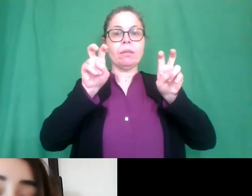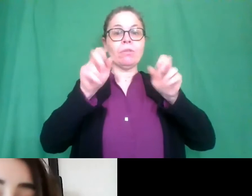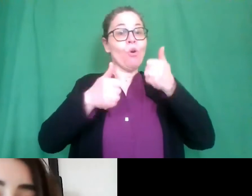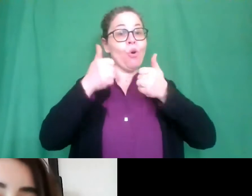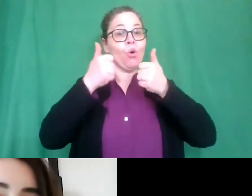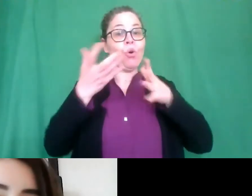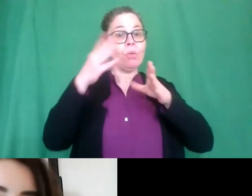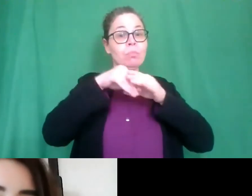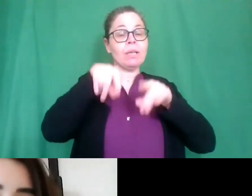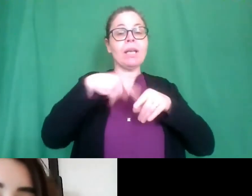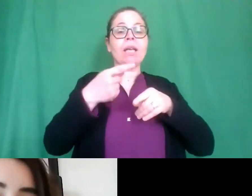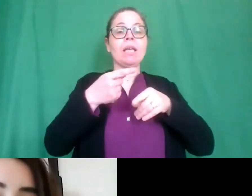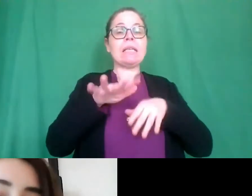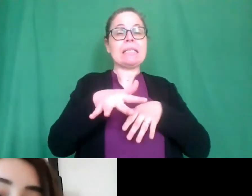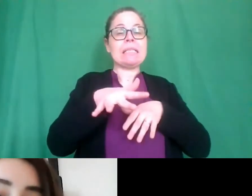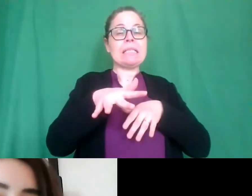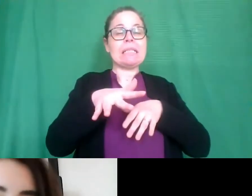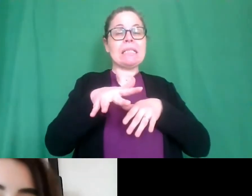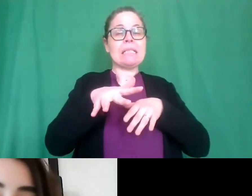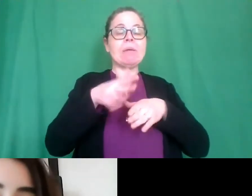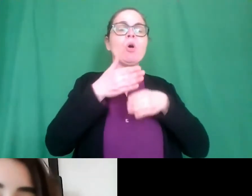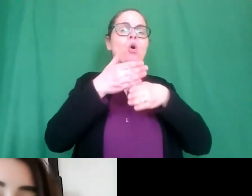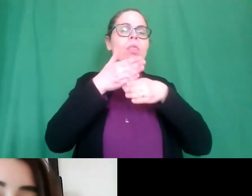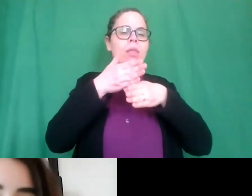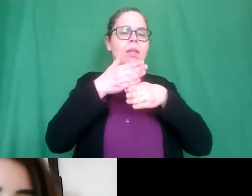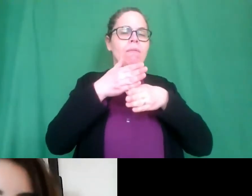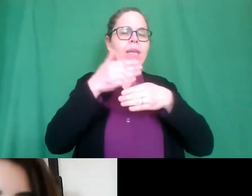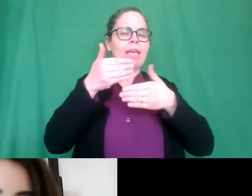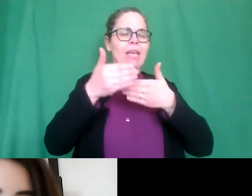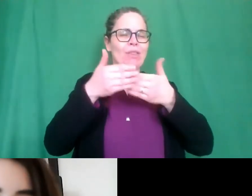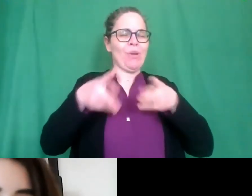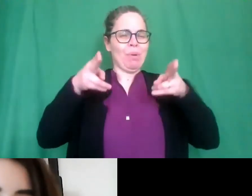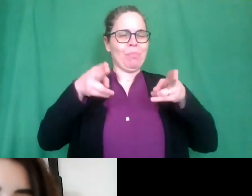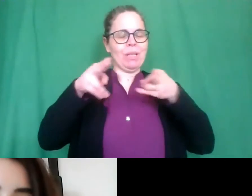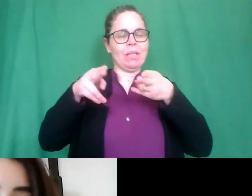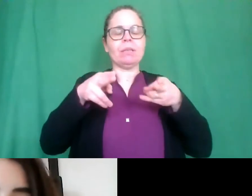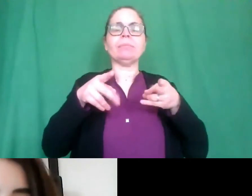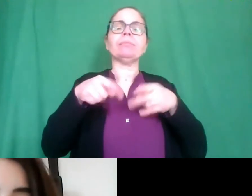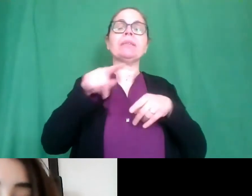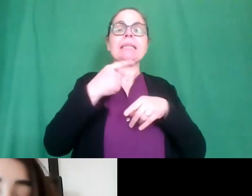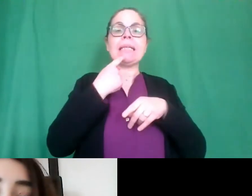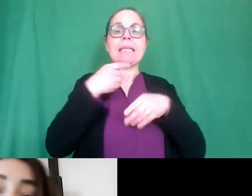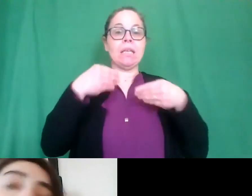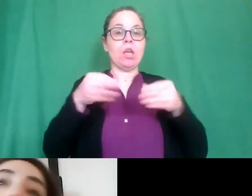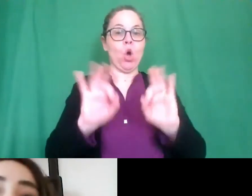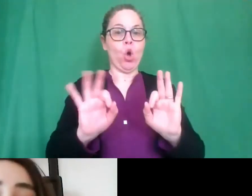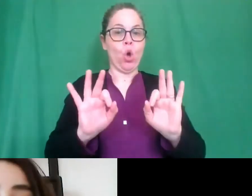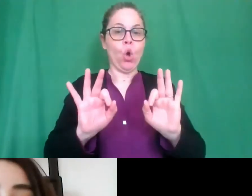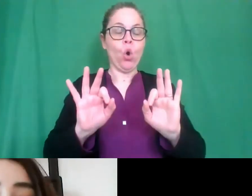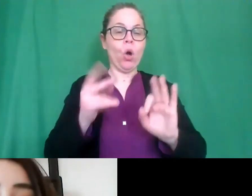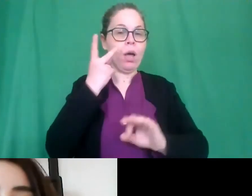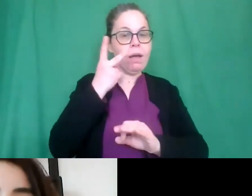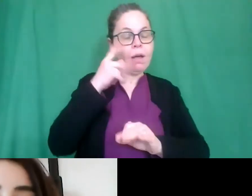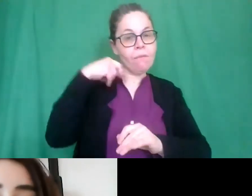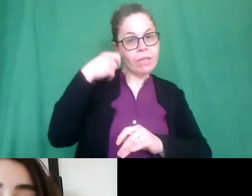e tra poco lo condividerò con voi così che tutti possano capire anche quelli che non hanno partecipato al concorso in